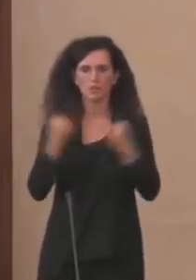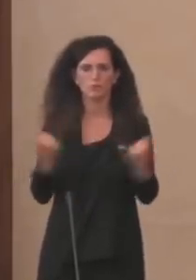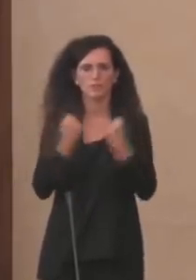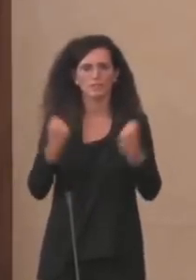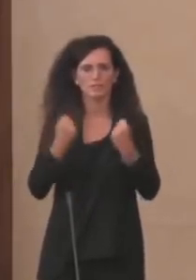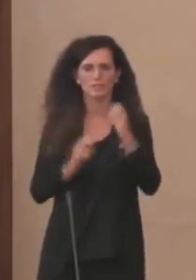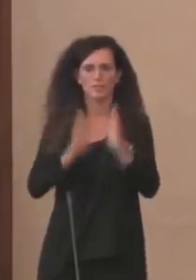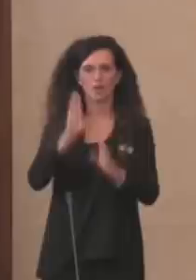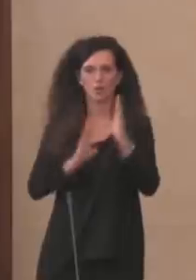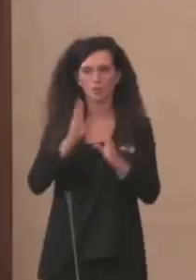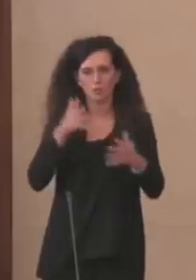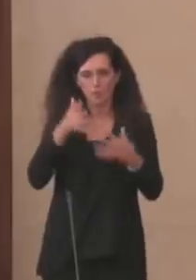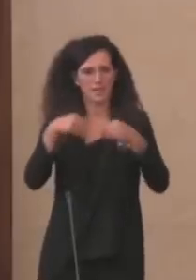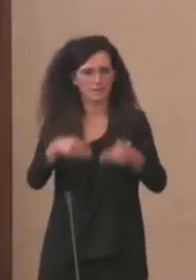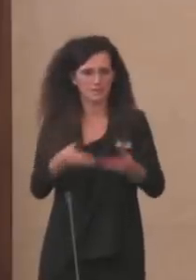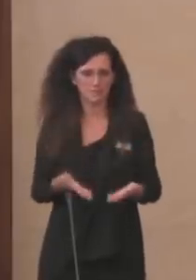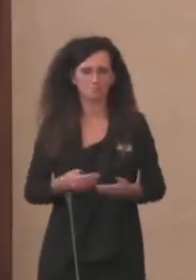di confronto e approfondimento.